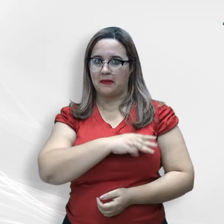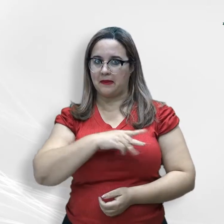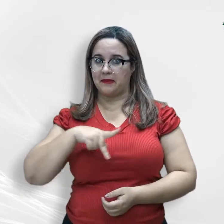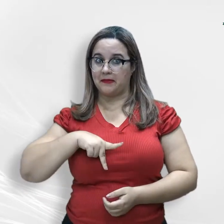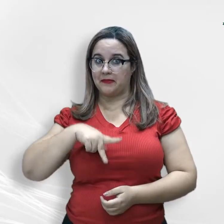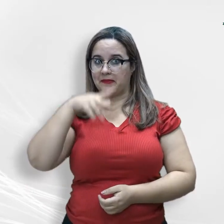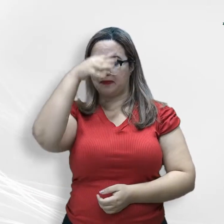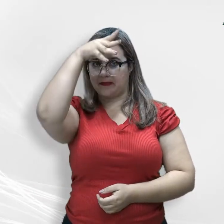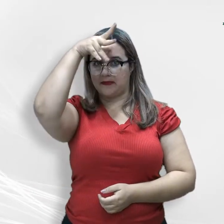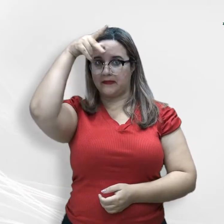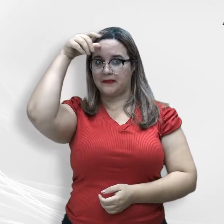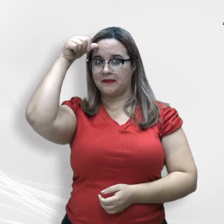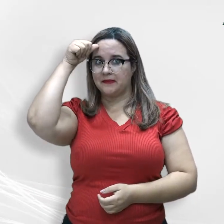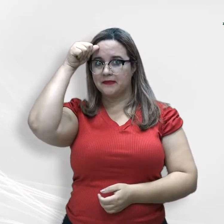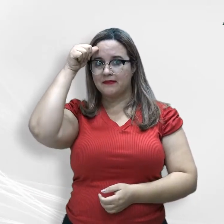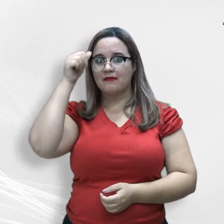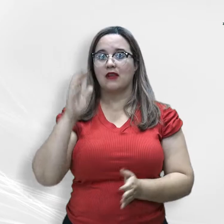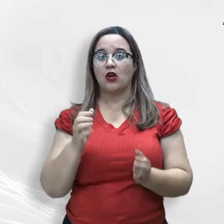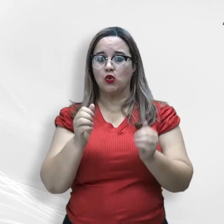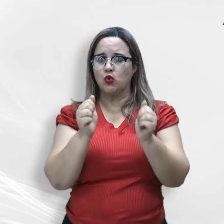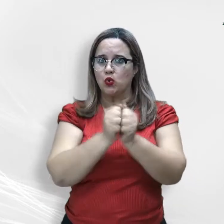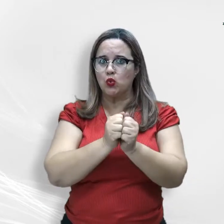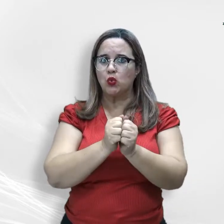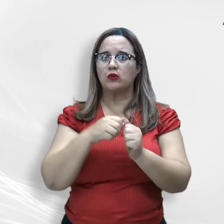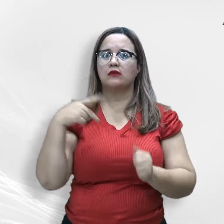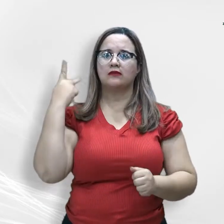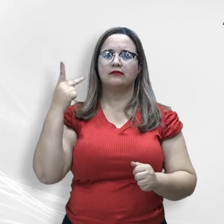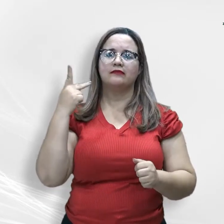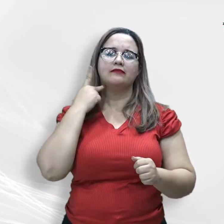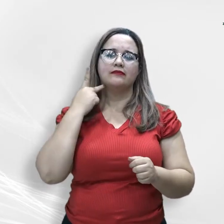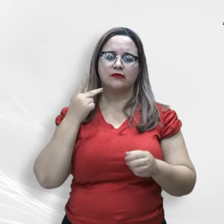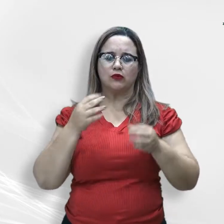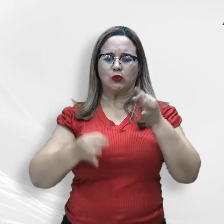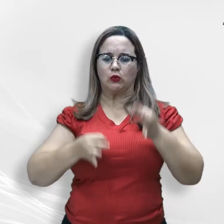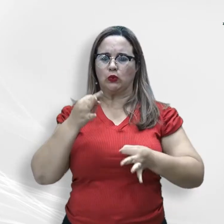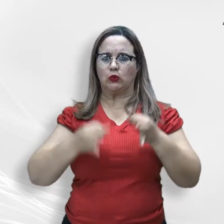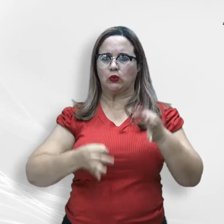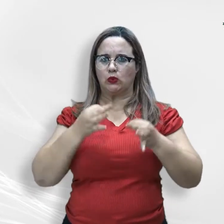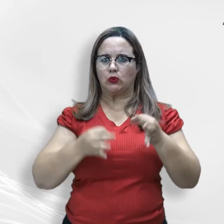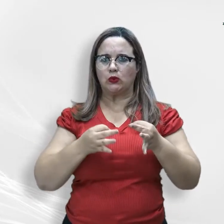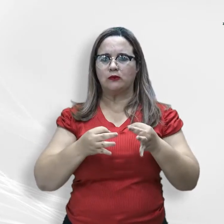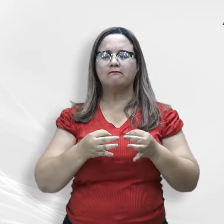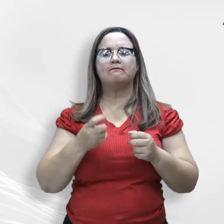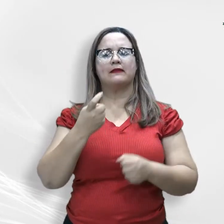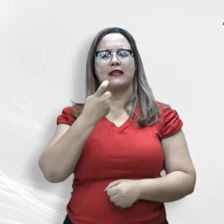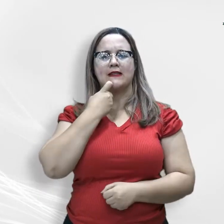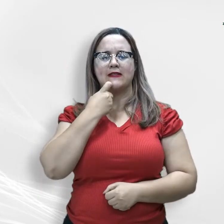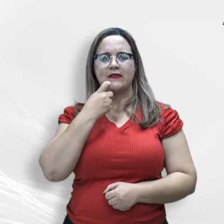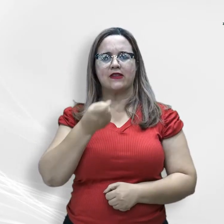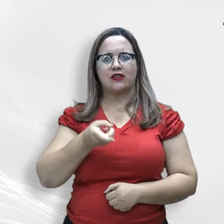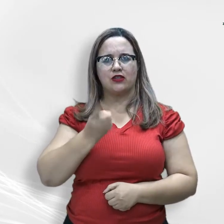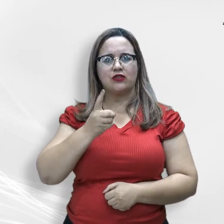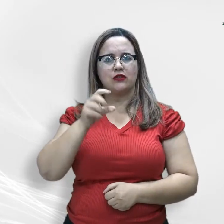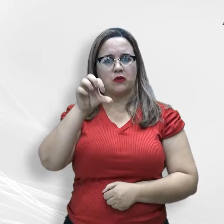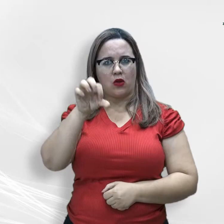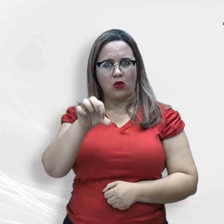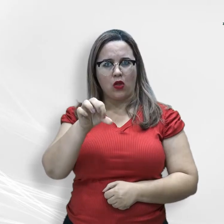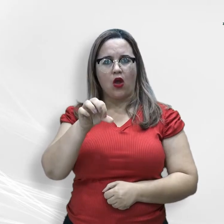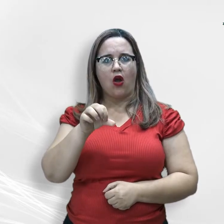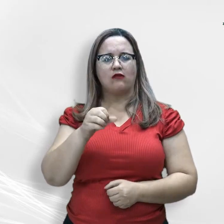Público do Estado de Mato Grosso, por meio da Procuradoria-Geral de Justiça, ingressou nesta sexta-feira, dia 9, com ação direta de